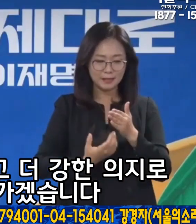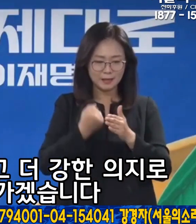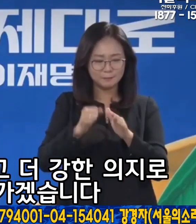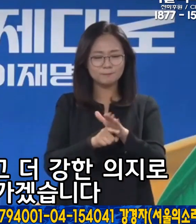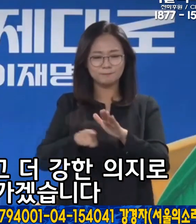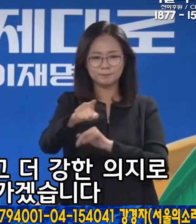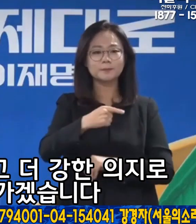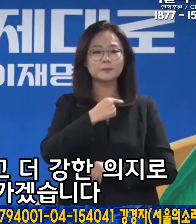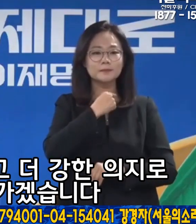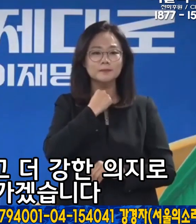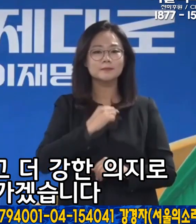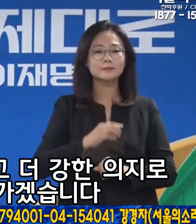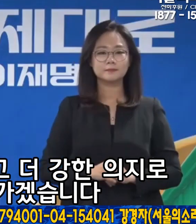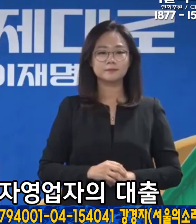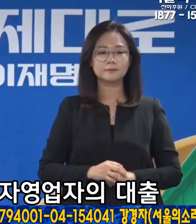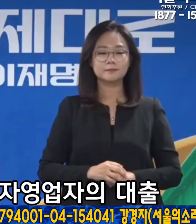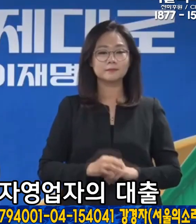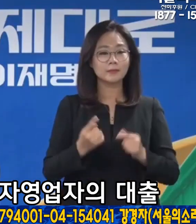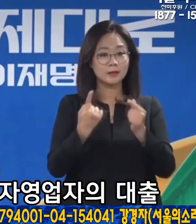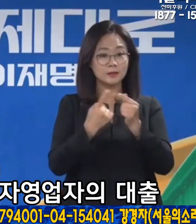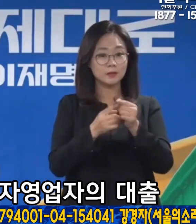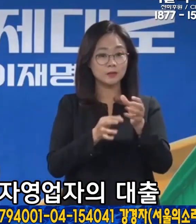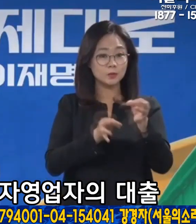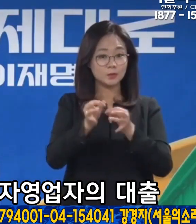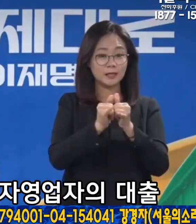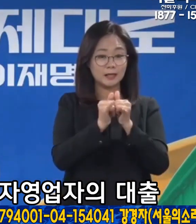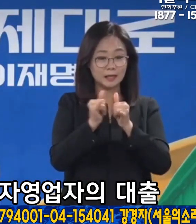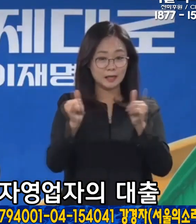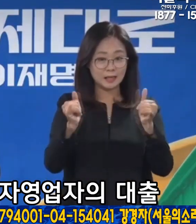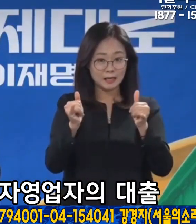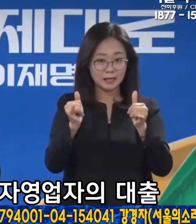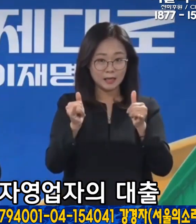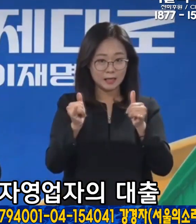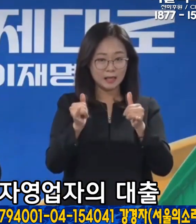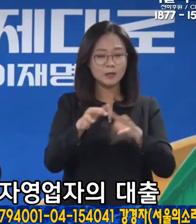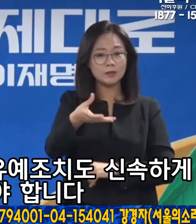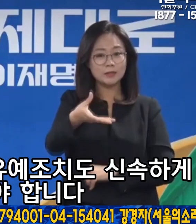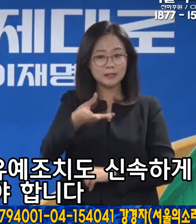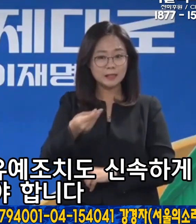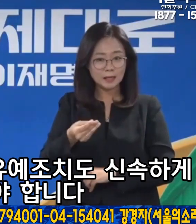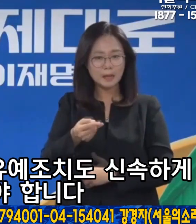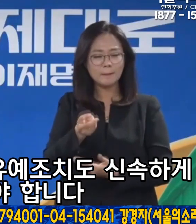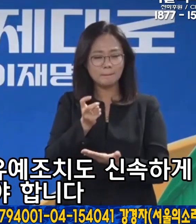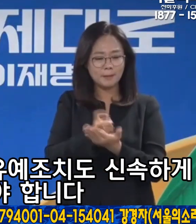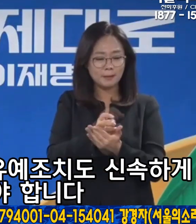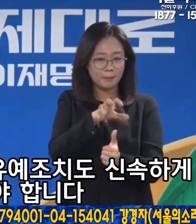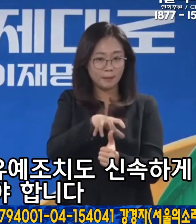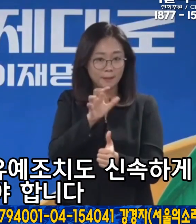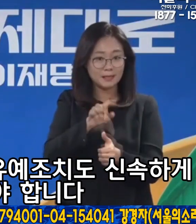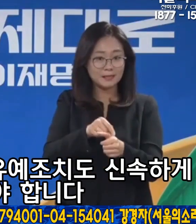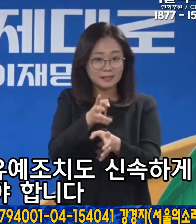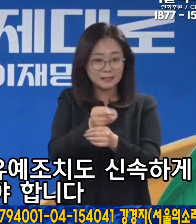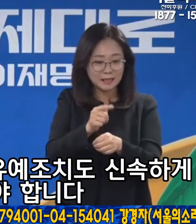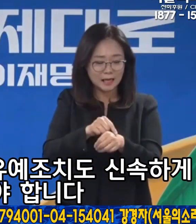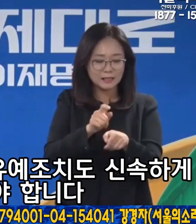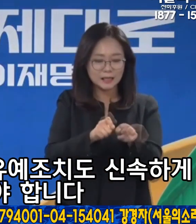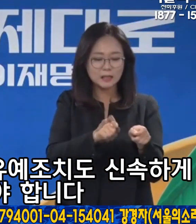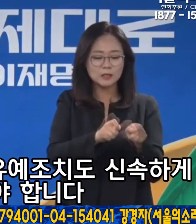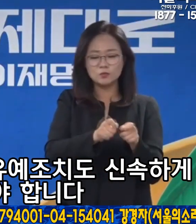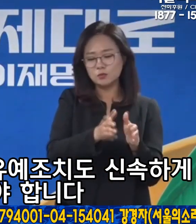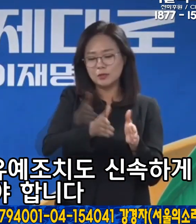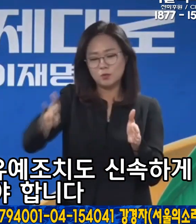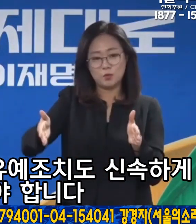앞장서 나가겠습니다. 첫째 소상국민 자영업자의 대출 만기 연장과 상환유예 조치도